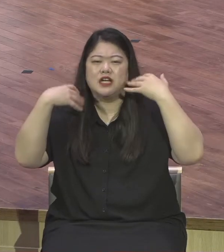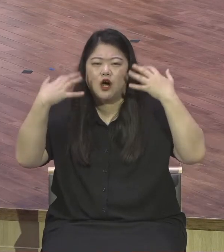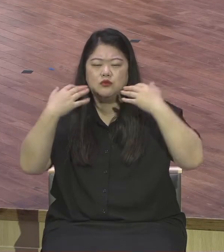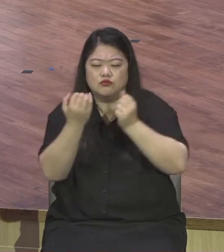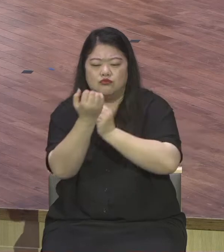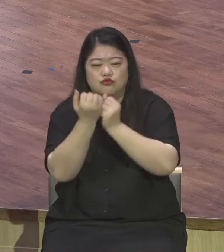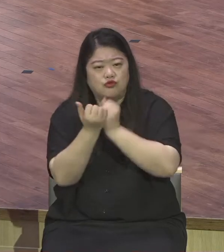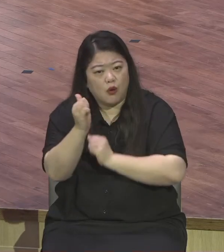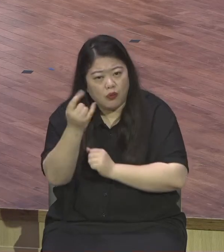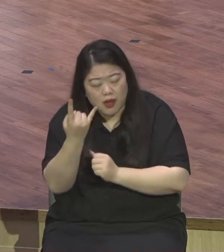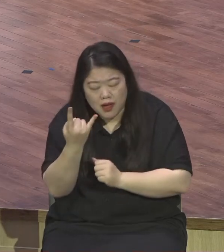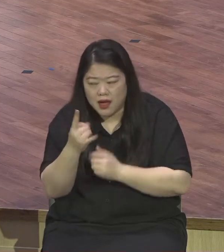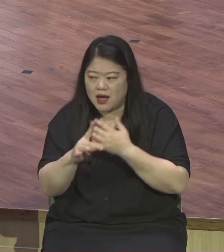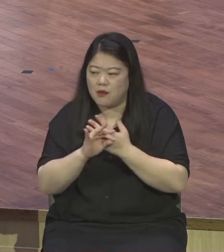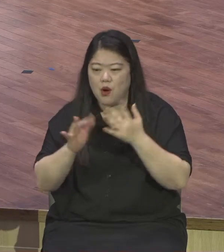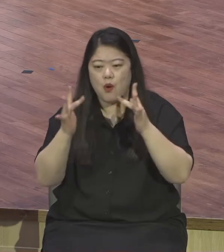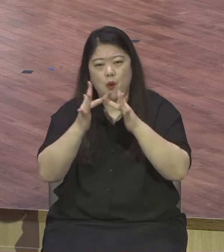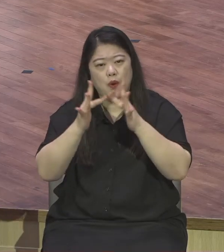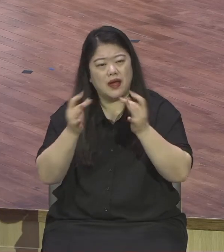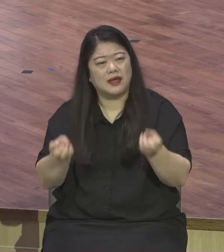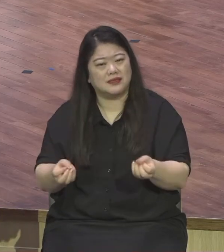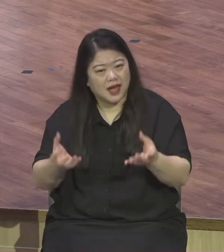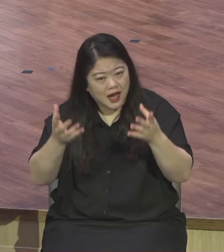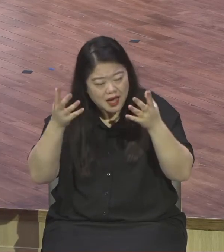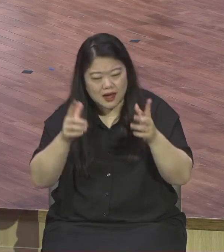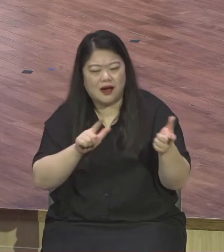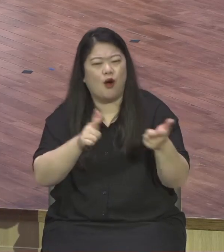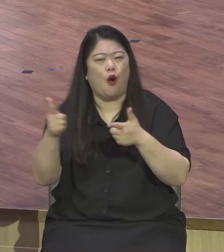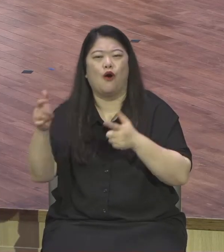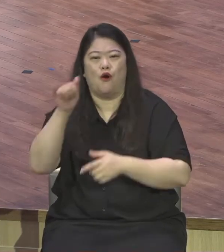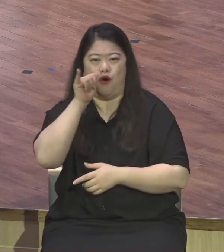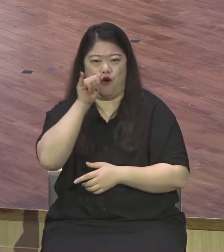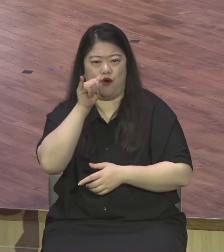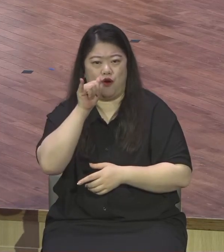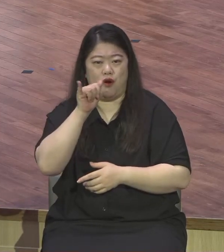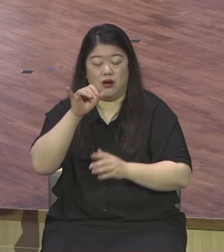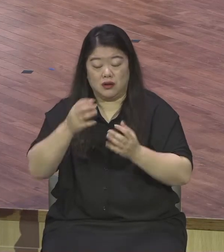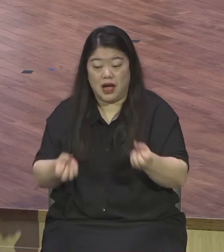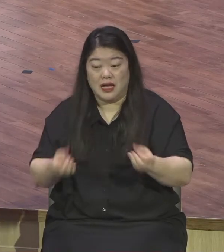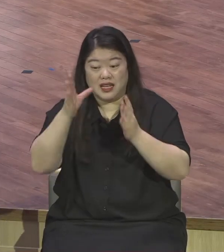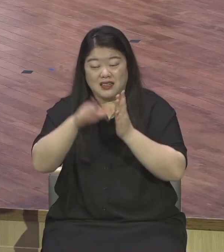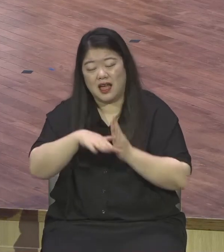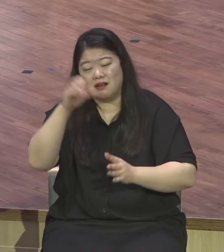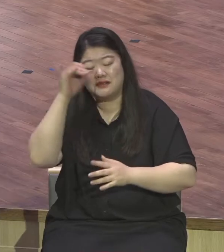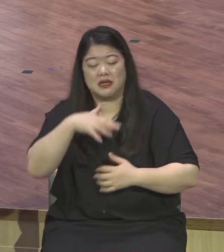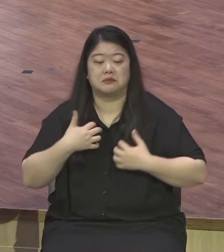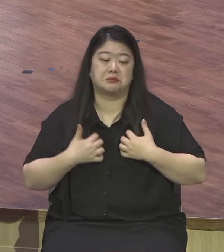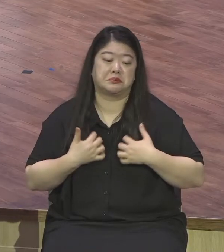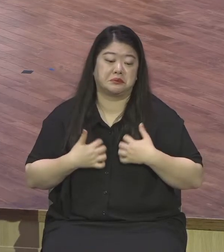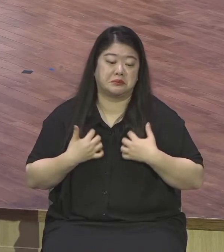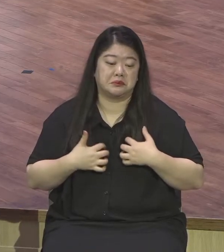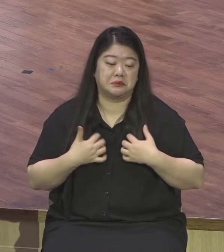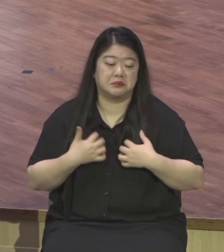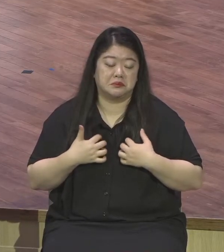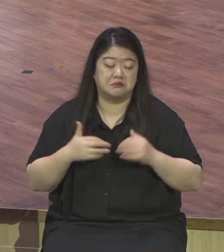랩너드들에게 영적 감동을 줘야 돼요. 영적 감동을 주냐 안 주냐 이게 제일 중요합니다.